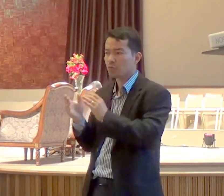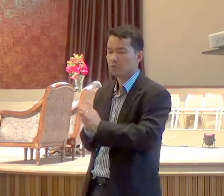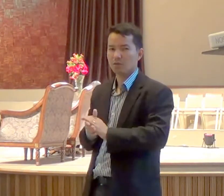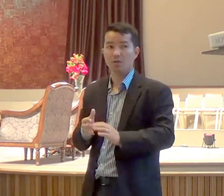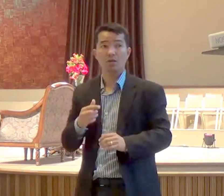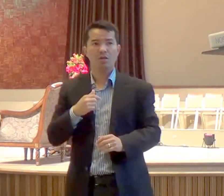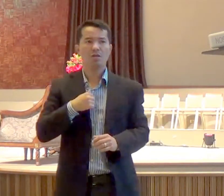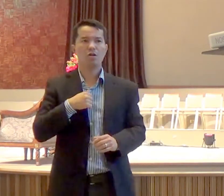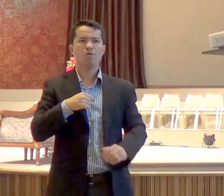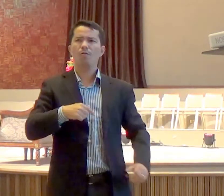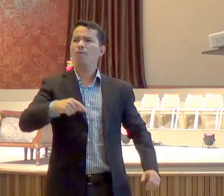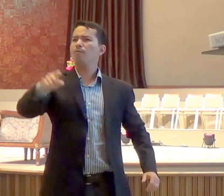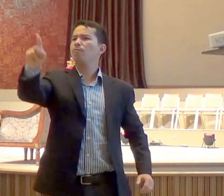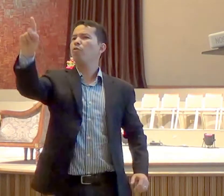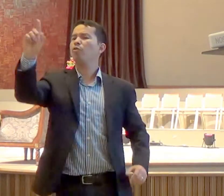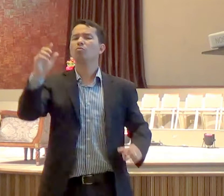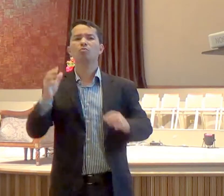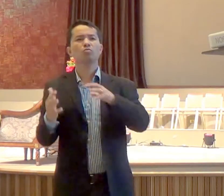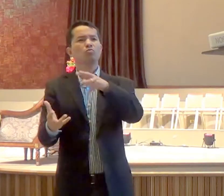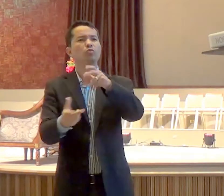ir por todo mundo, e pregar o evangelho, a toda a criatura,